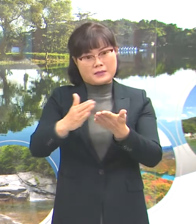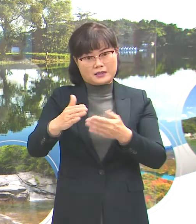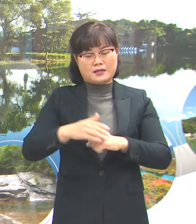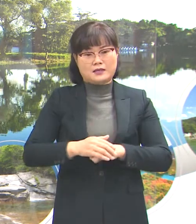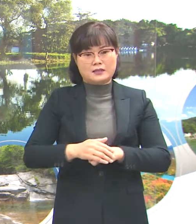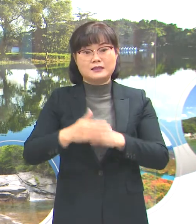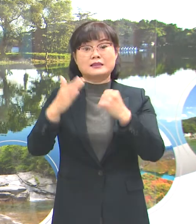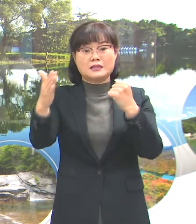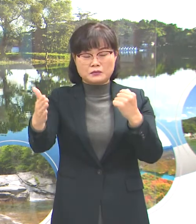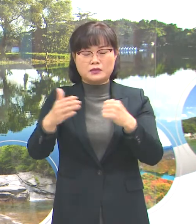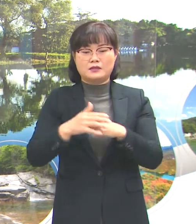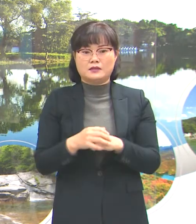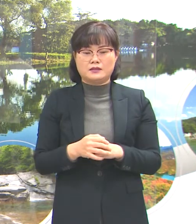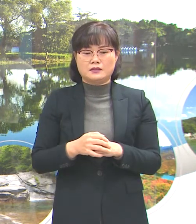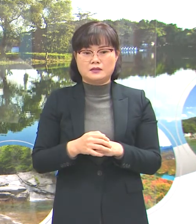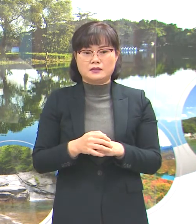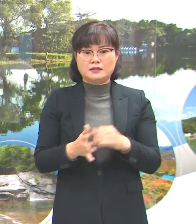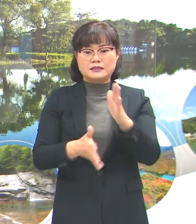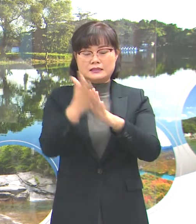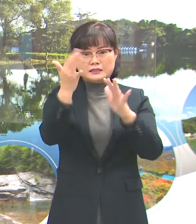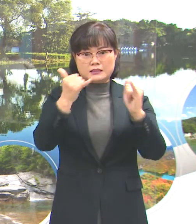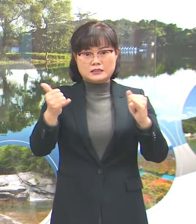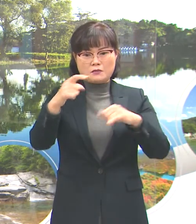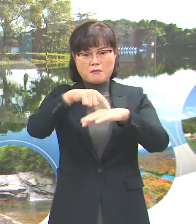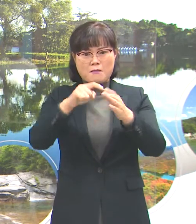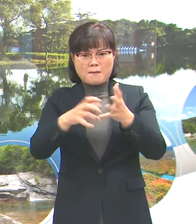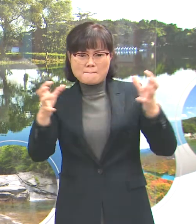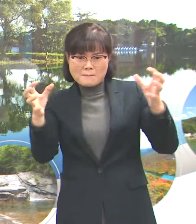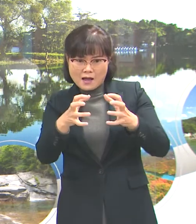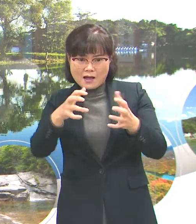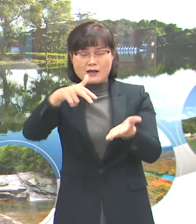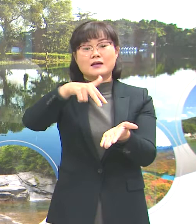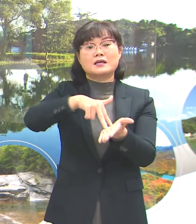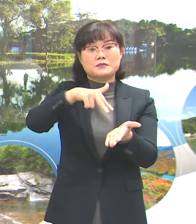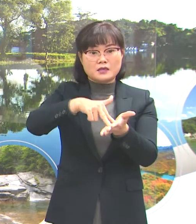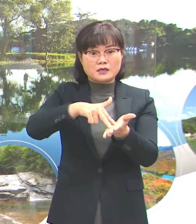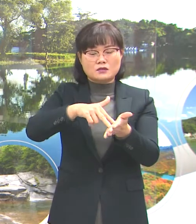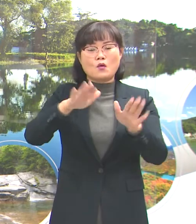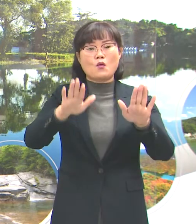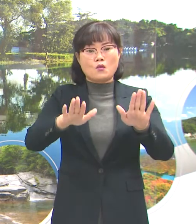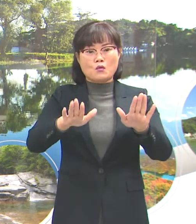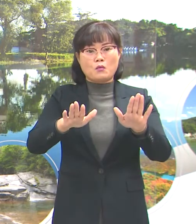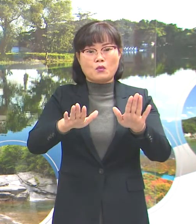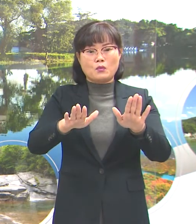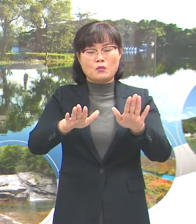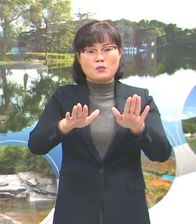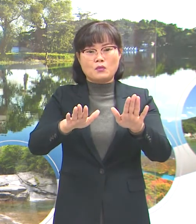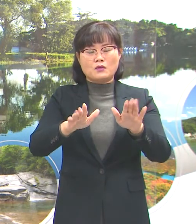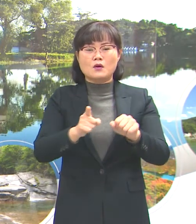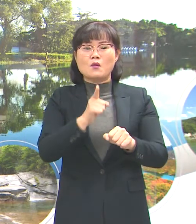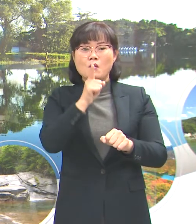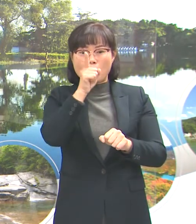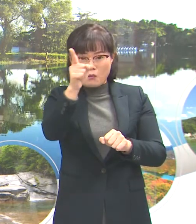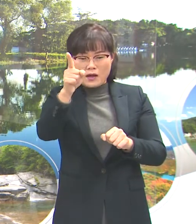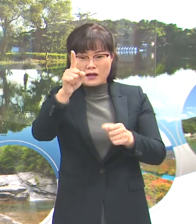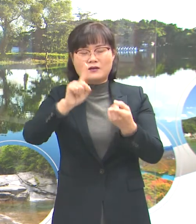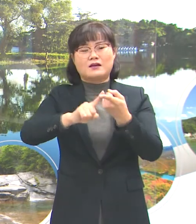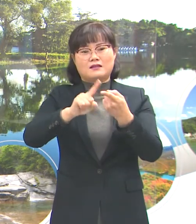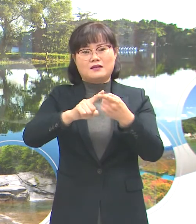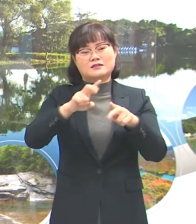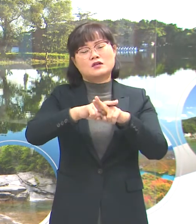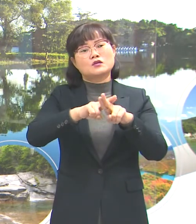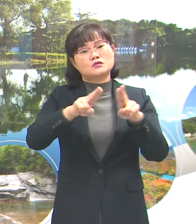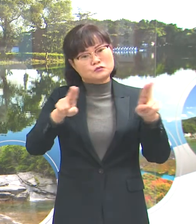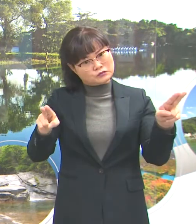이에 따라 시민대하업 차원에서 입원권에 하나여 고발 치아를